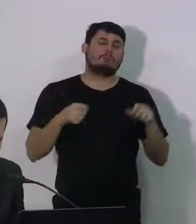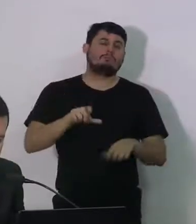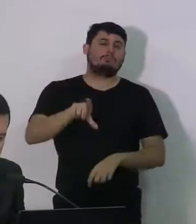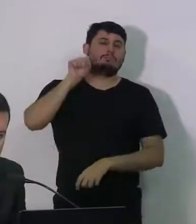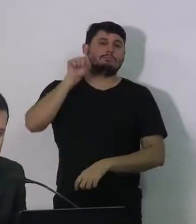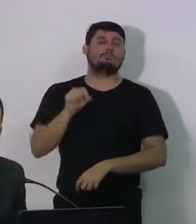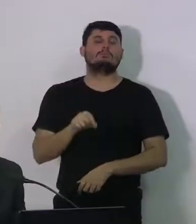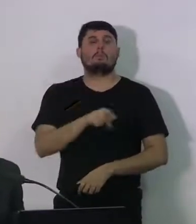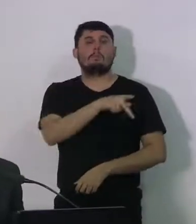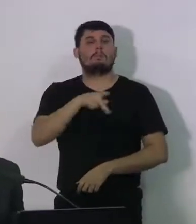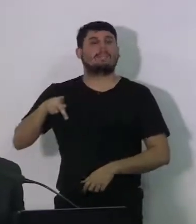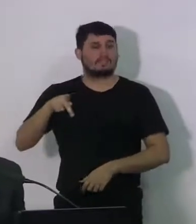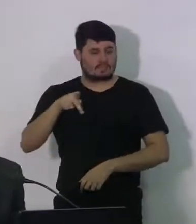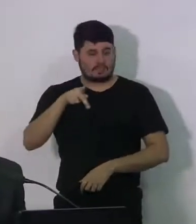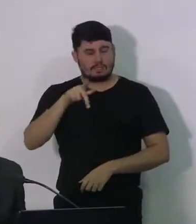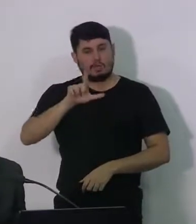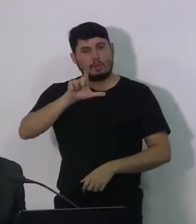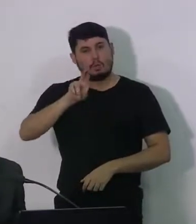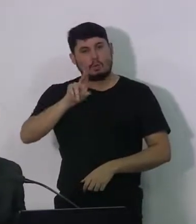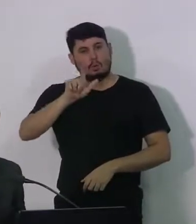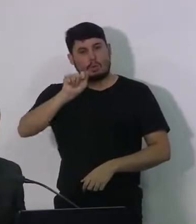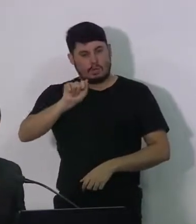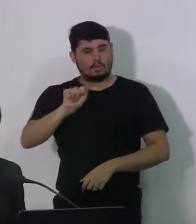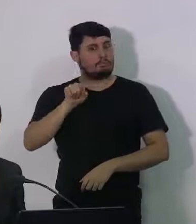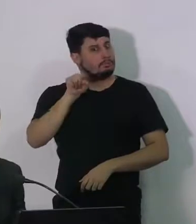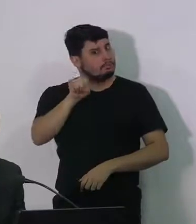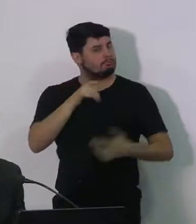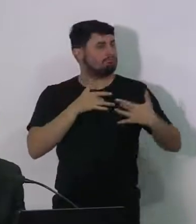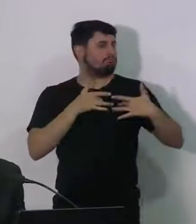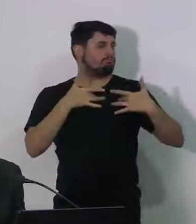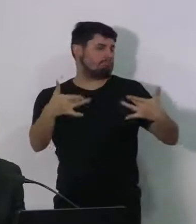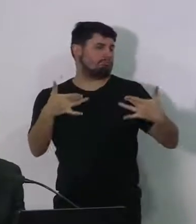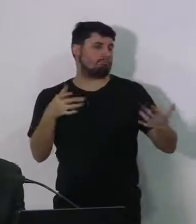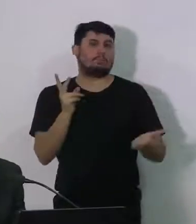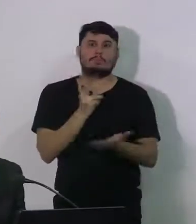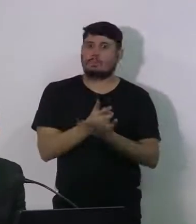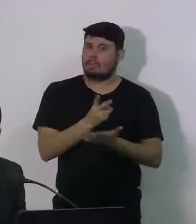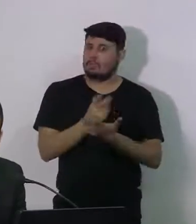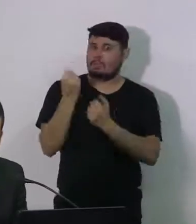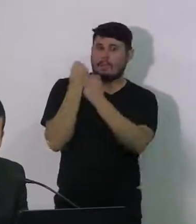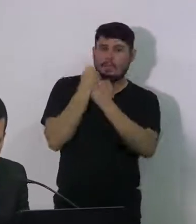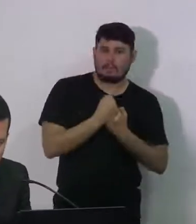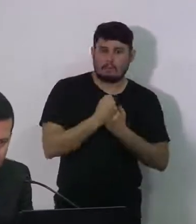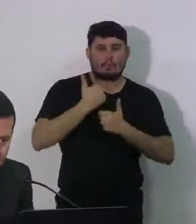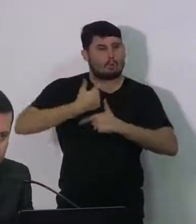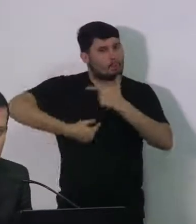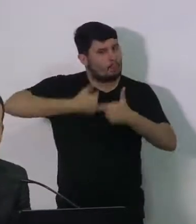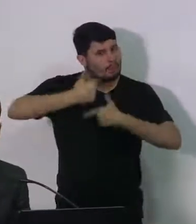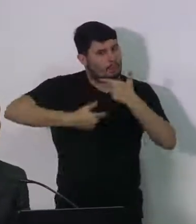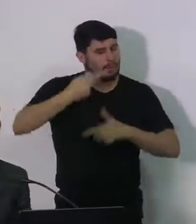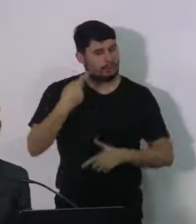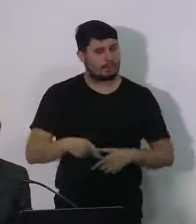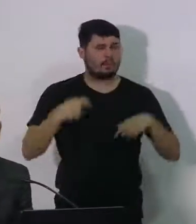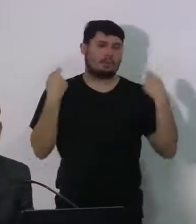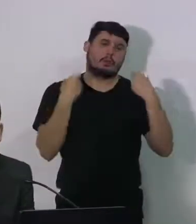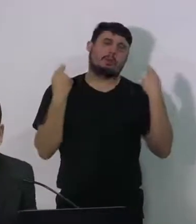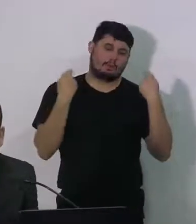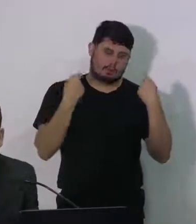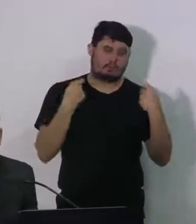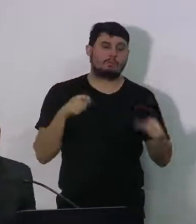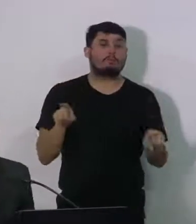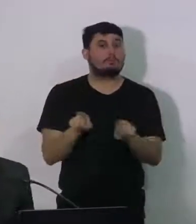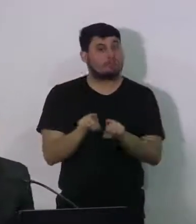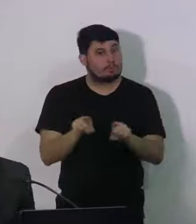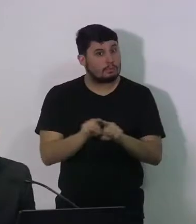que tem também sido solidária a todas as medidas que estão sendo tomadas na nossa cidade e a todo o segmento da articulação